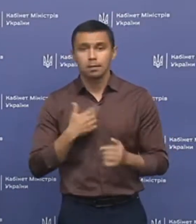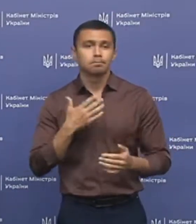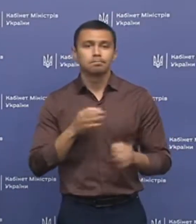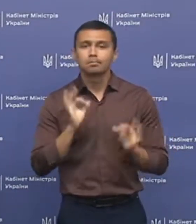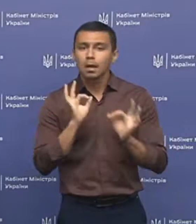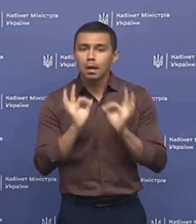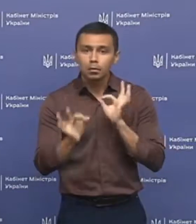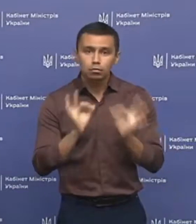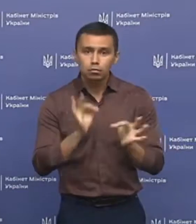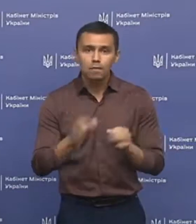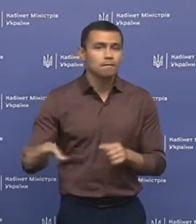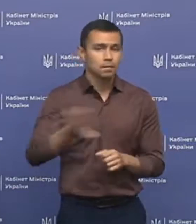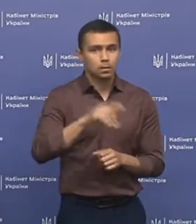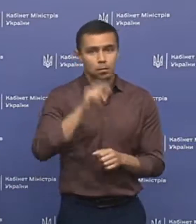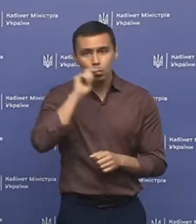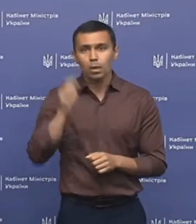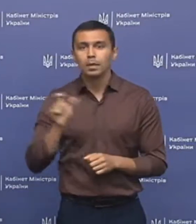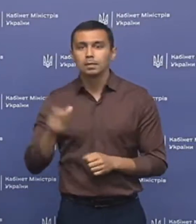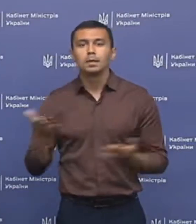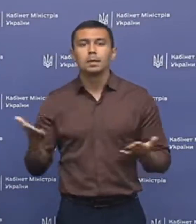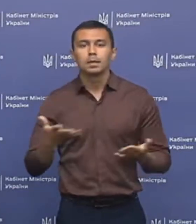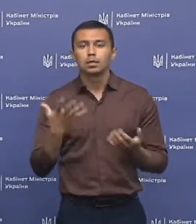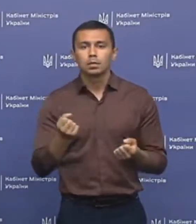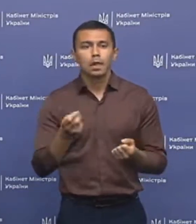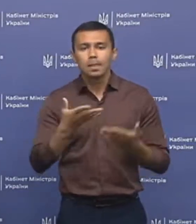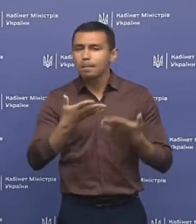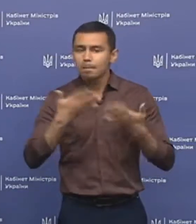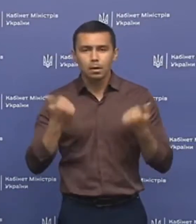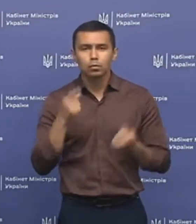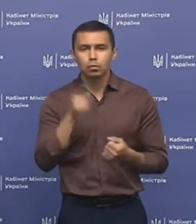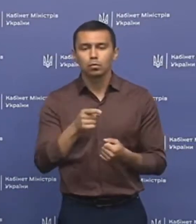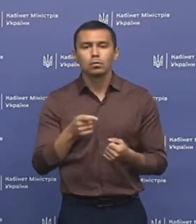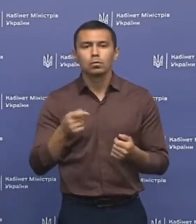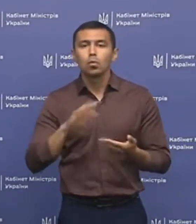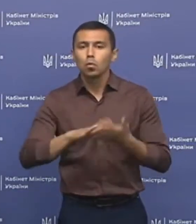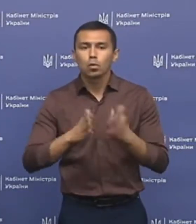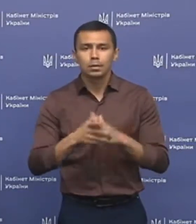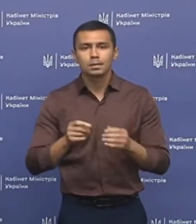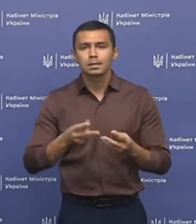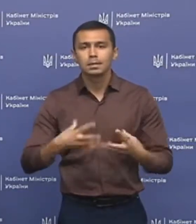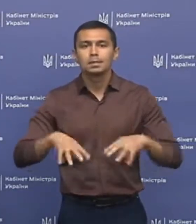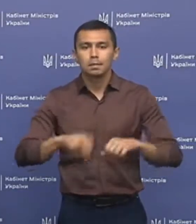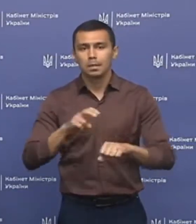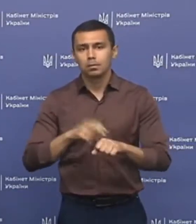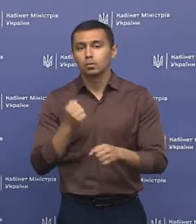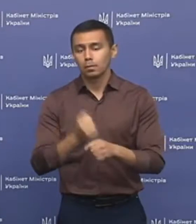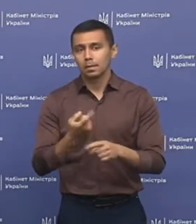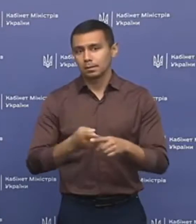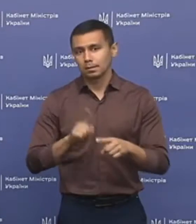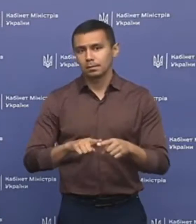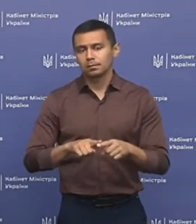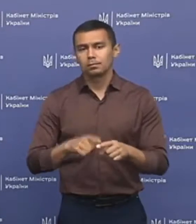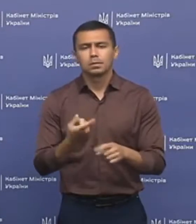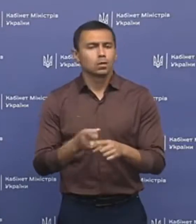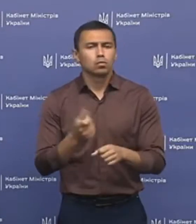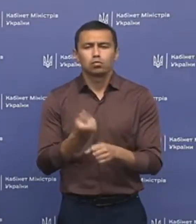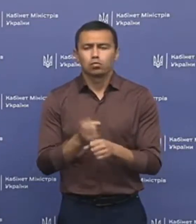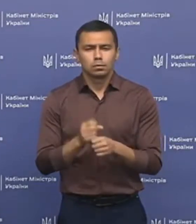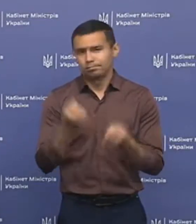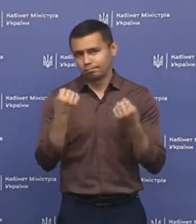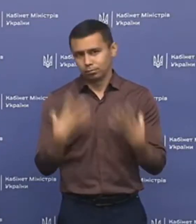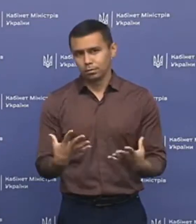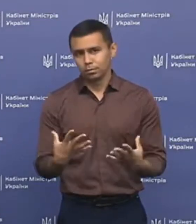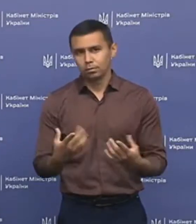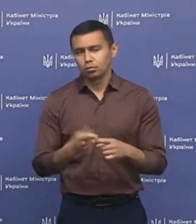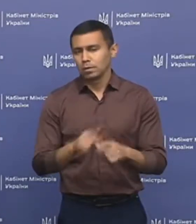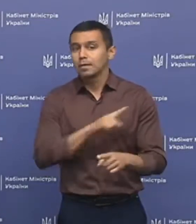раджу всім українцям, які ще не мають угоди з сімейним лікарем, зробити це. Це достатньо нескладно,